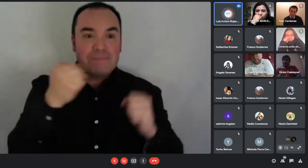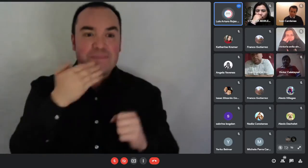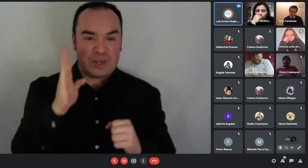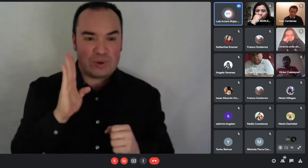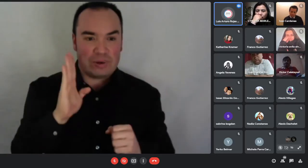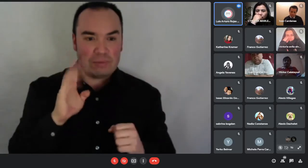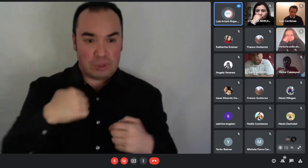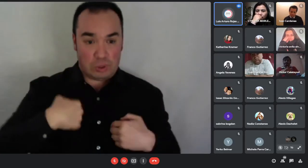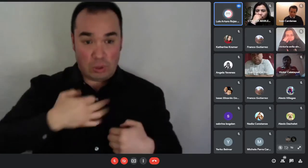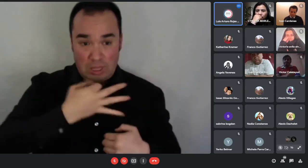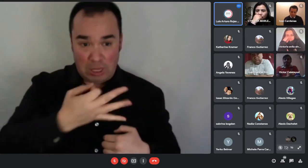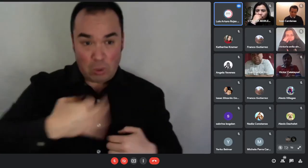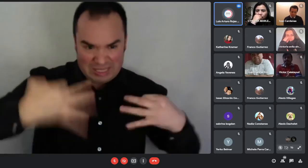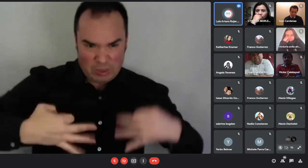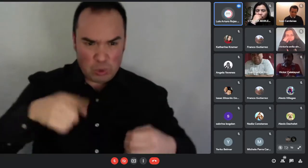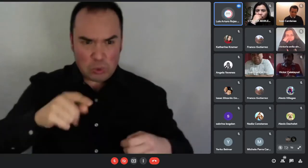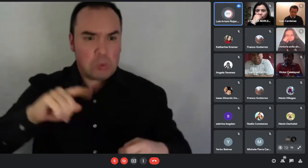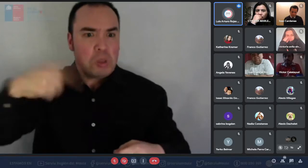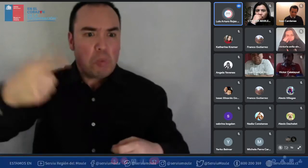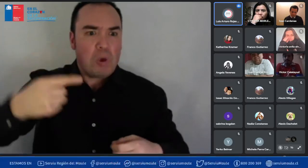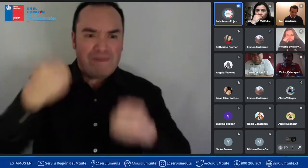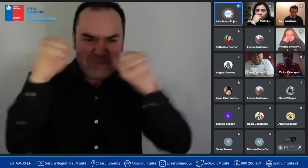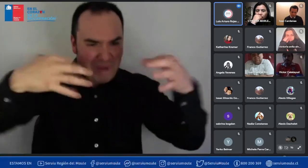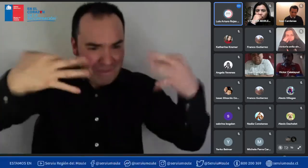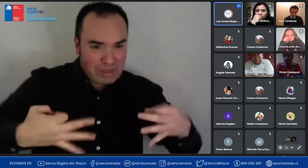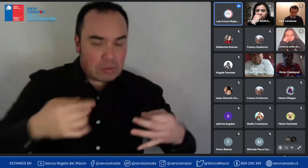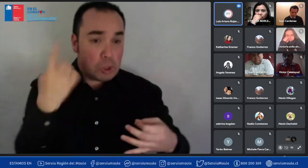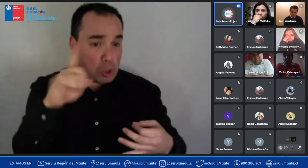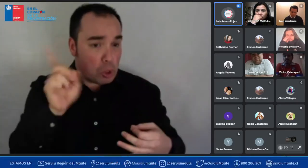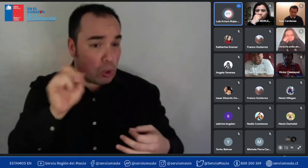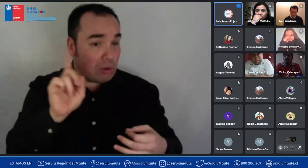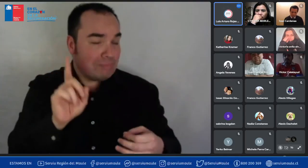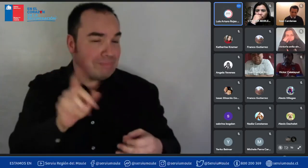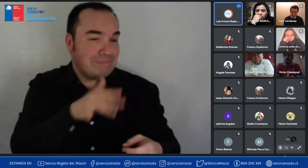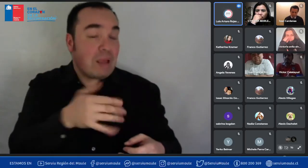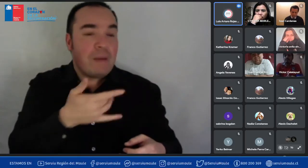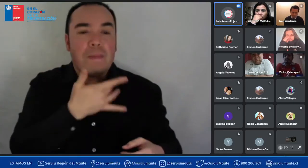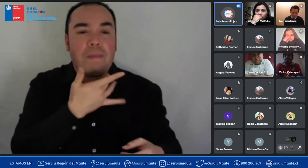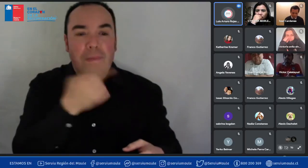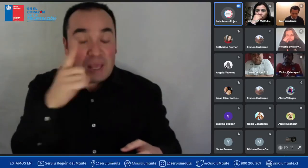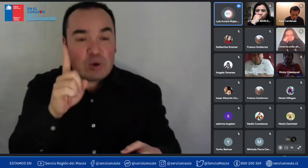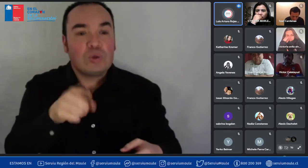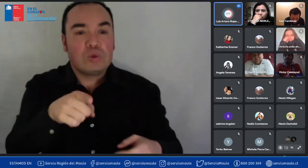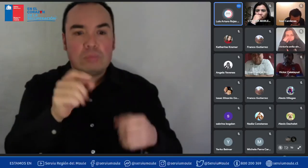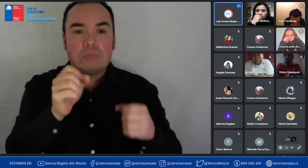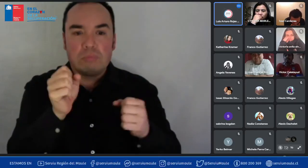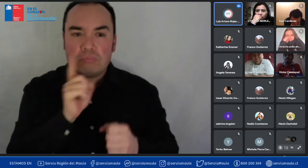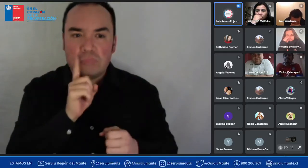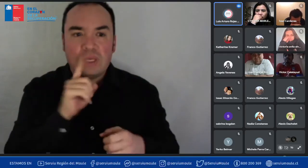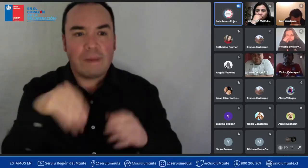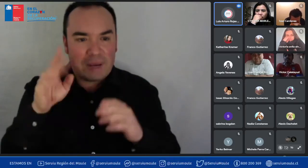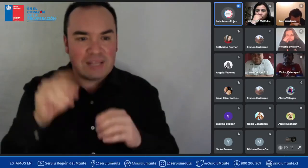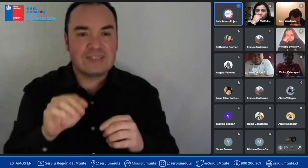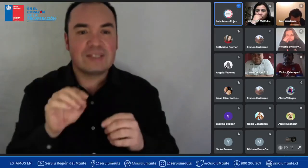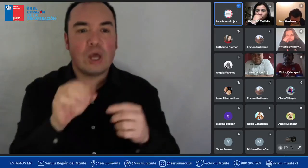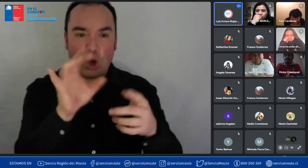opciones ¿por qué? porque cada UF adicional sobre el ahorro mínimo entrega puntos en la